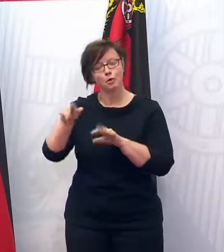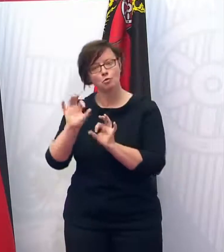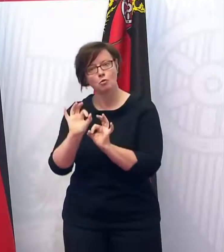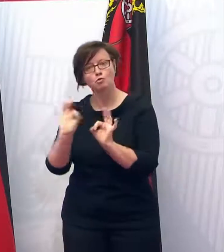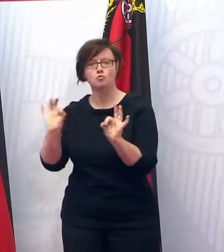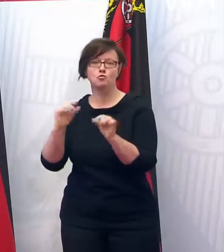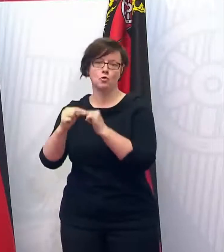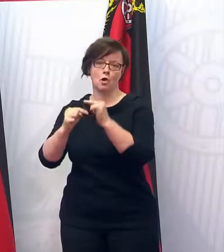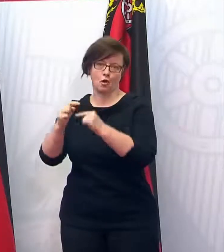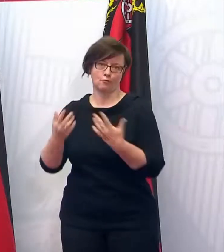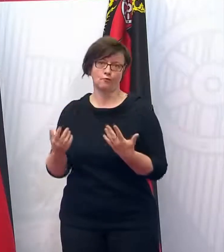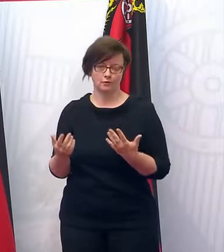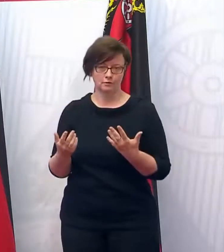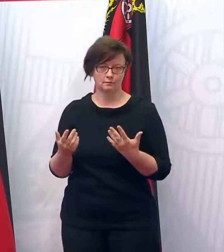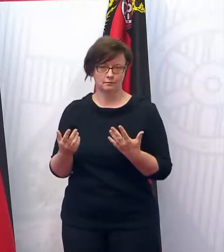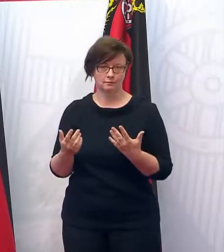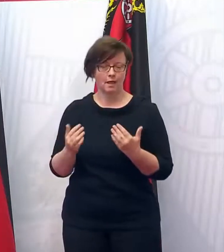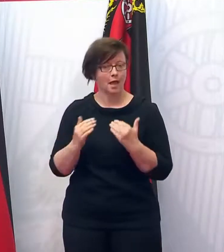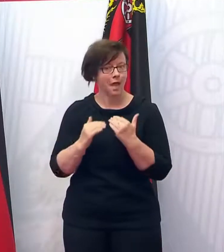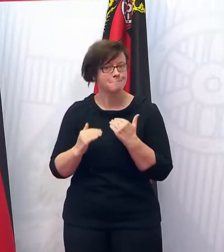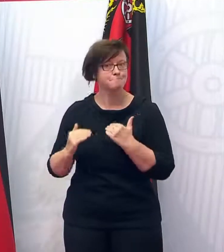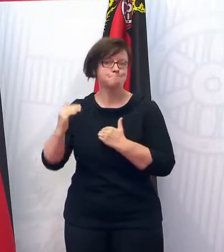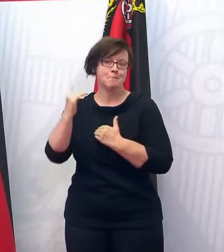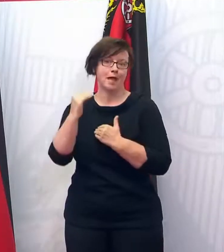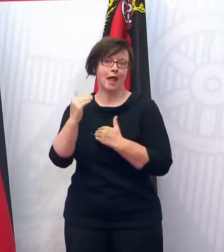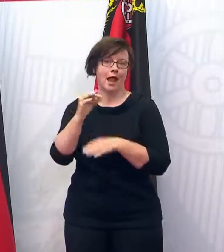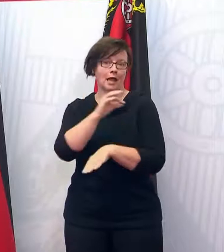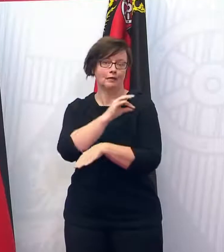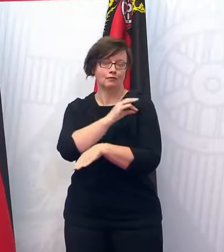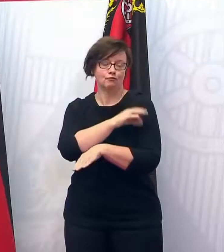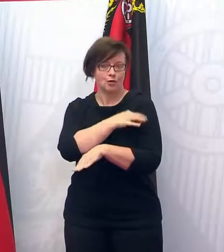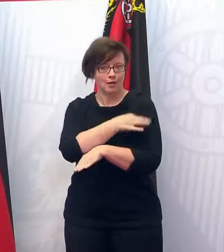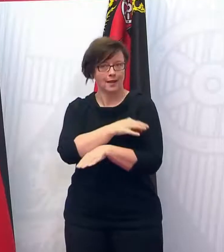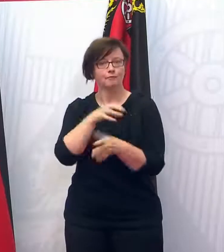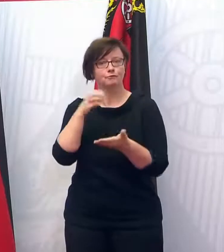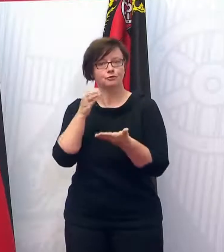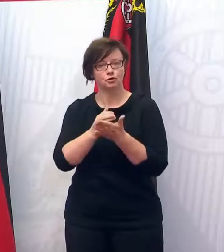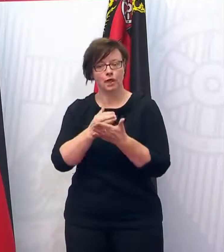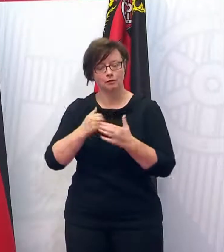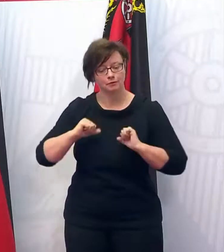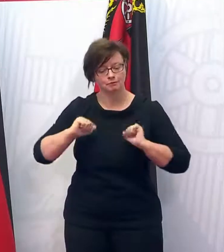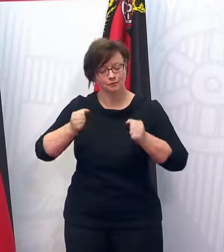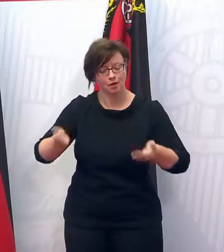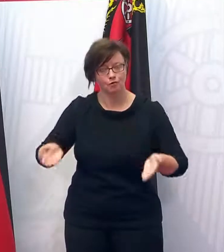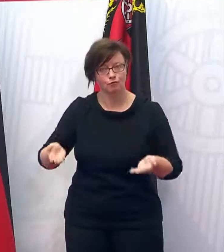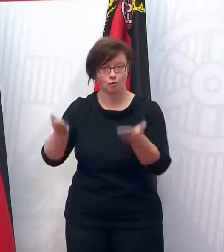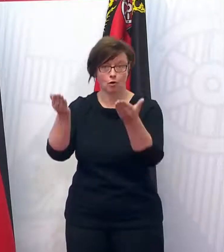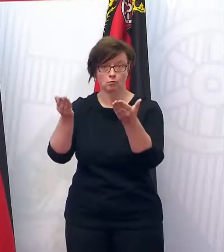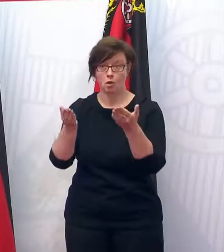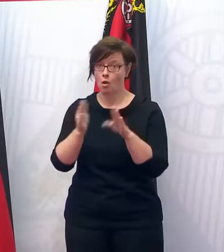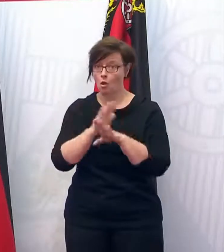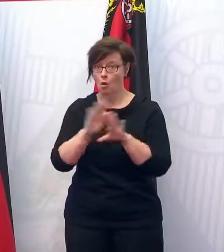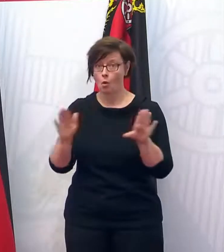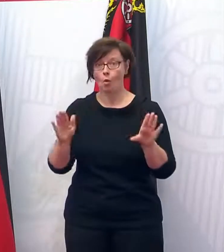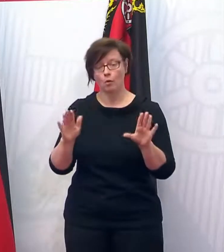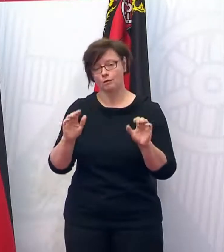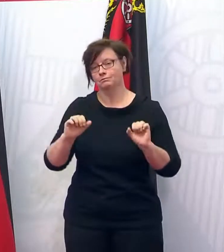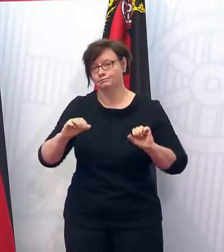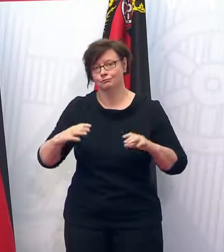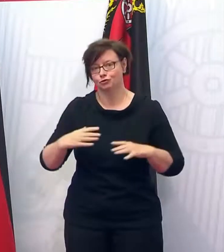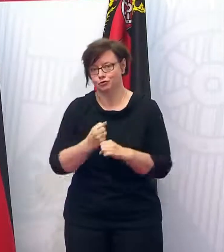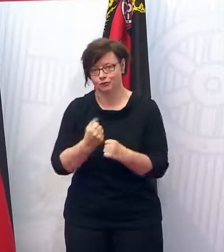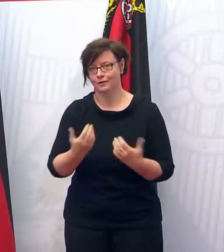Aber es ist schon auch klar, dass die Mehrheit der Impfstellen mit großem Engagement vorangetrieben worden ist. Und ohne, die hätten wir es auch gar nicht geschafft.